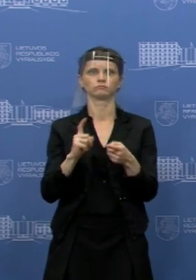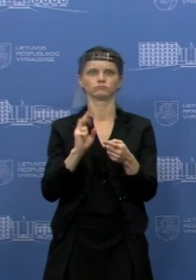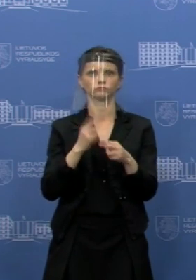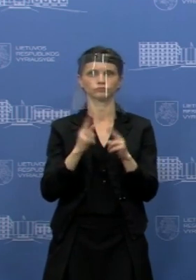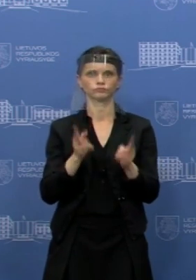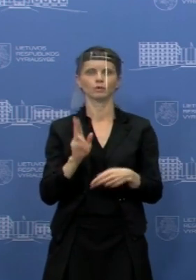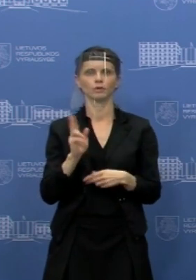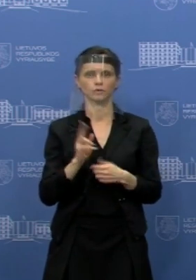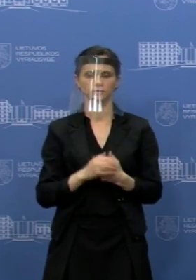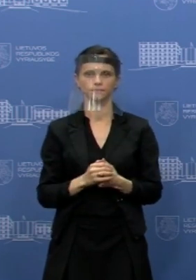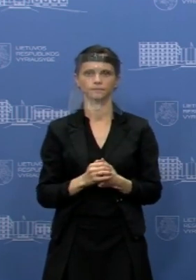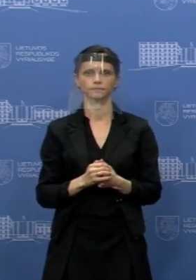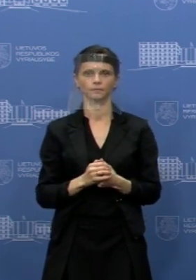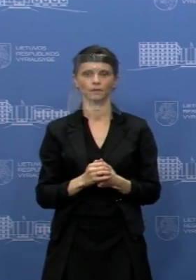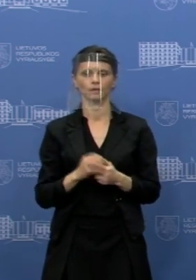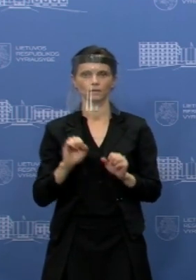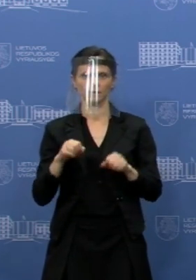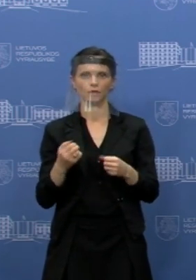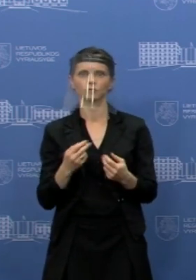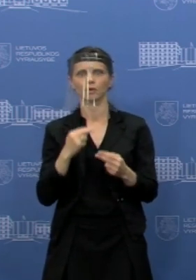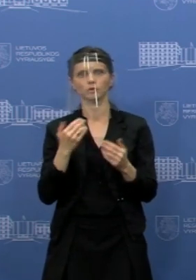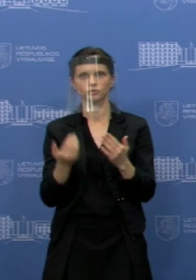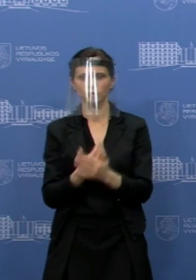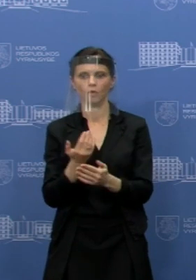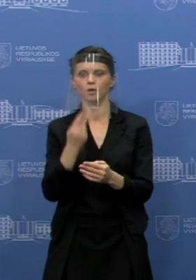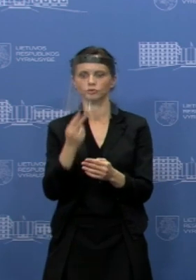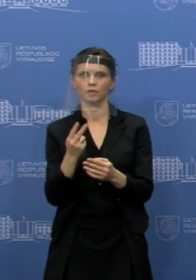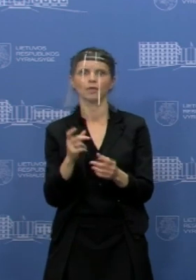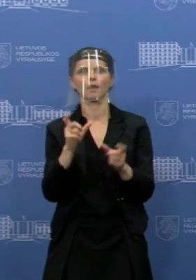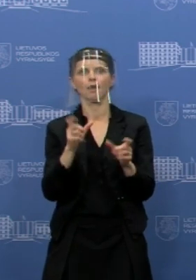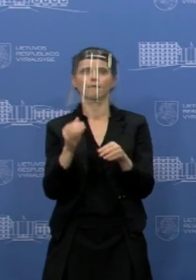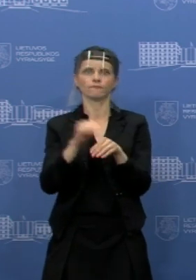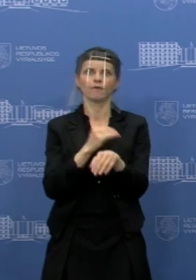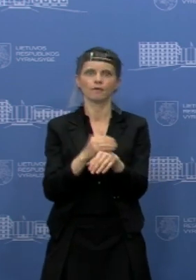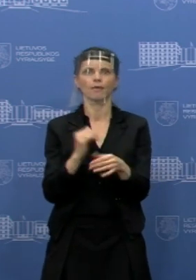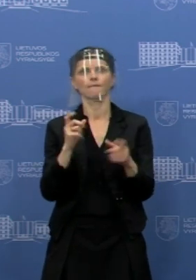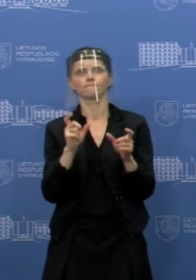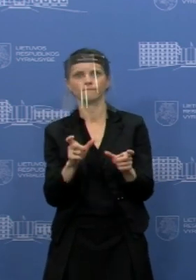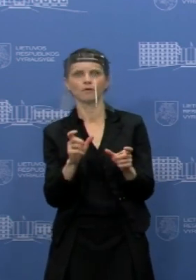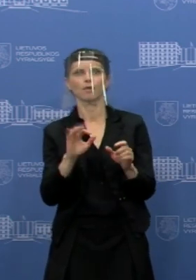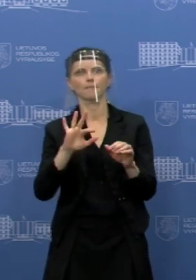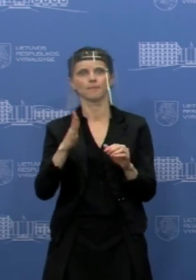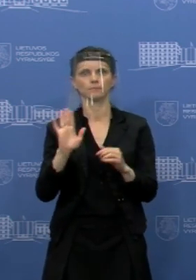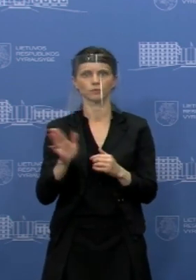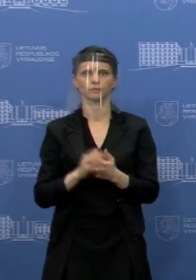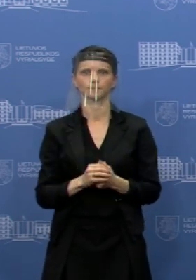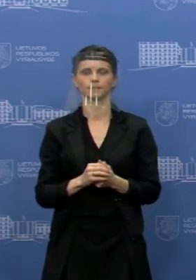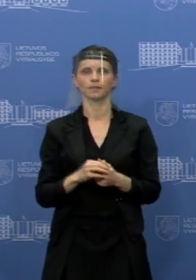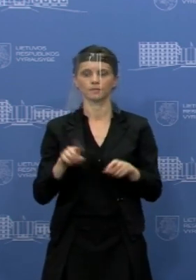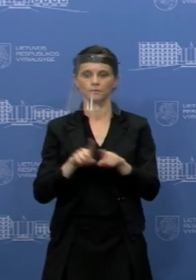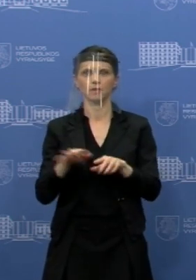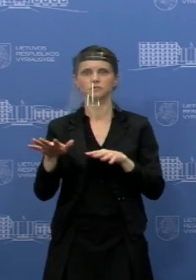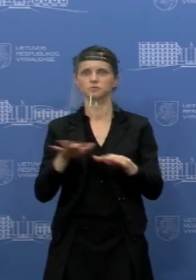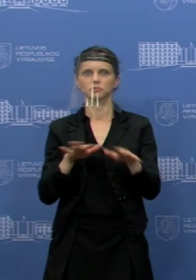būtų galima ką nors peržiūrinėti į švelninimo pusę. Ir aišku, situacija turi pagerėti tiek,